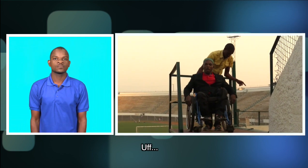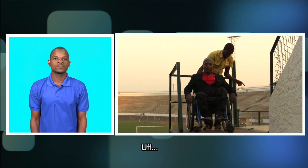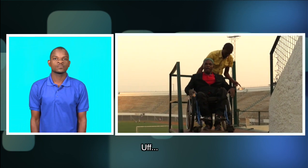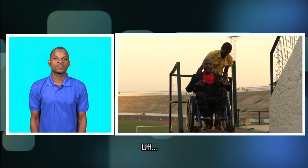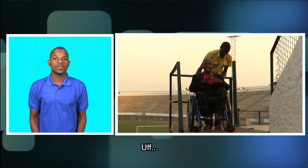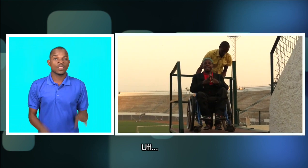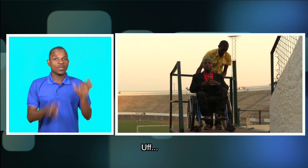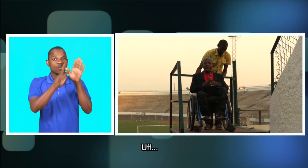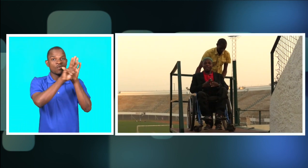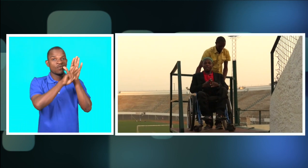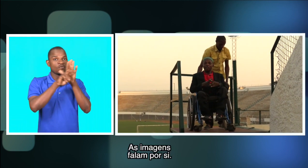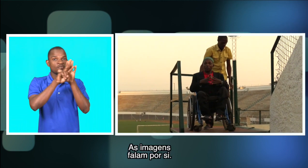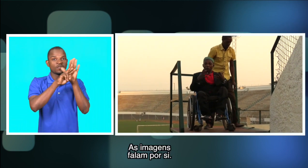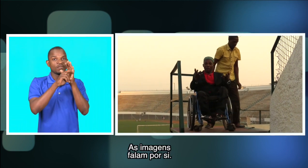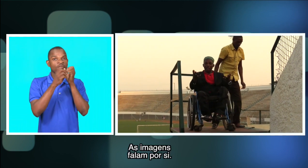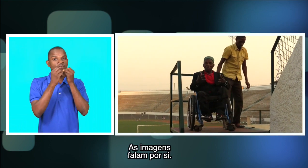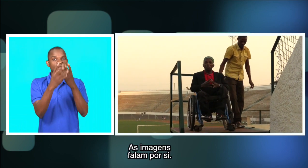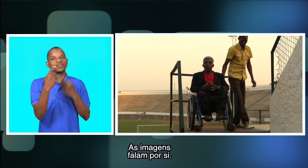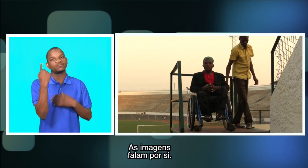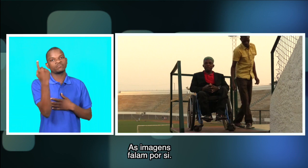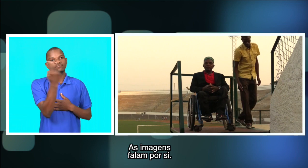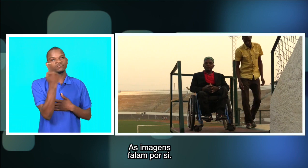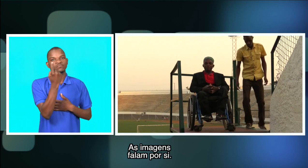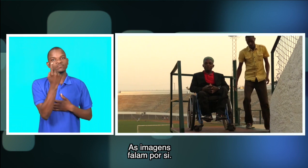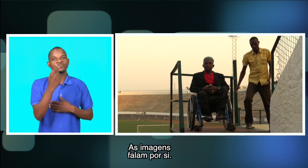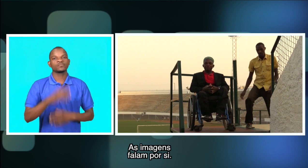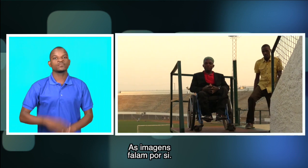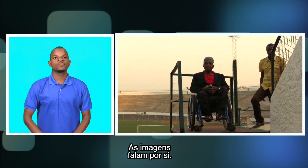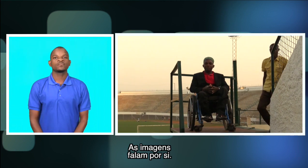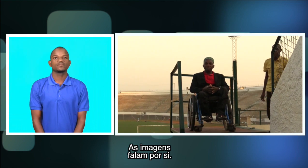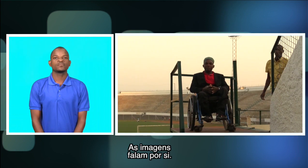As imagens falam para o ser.